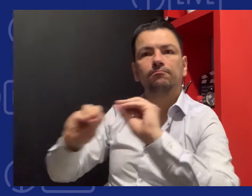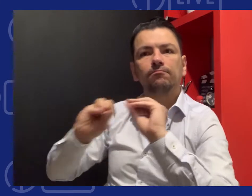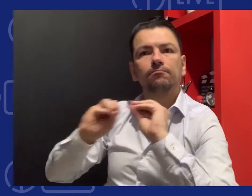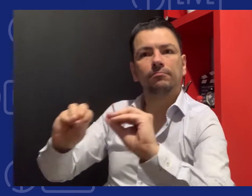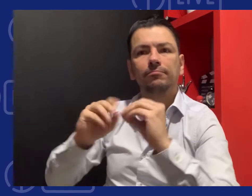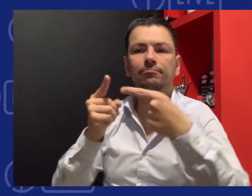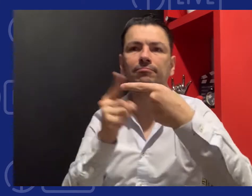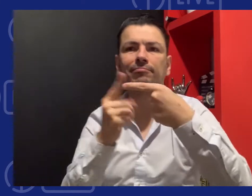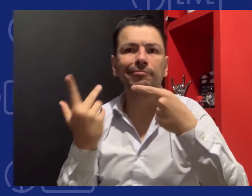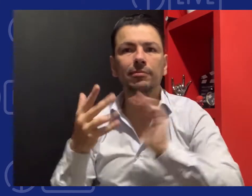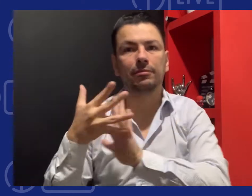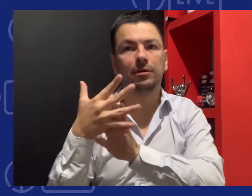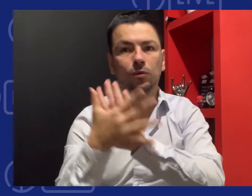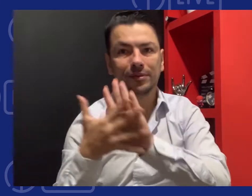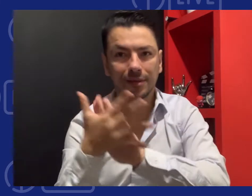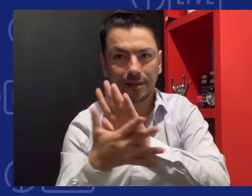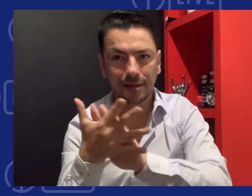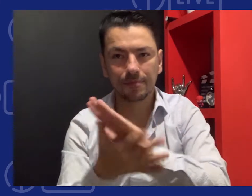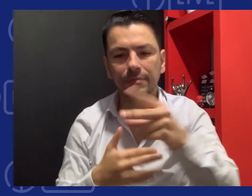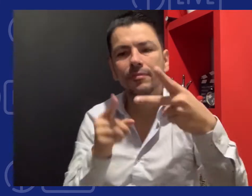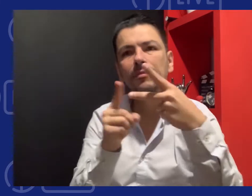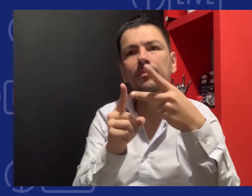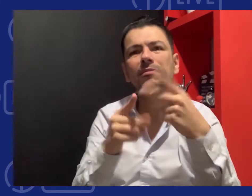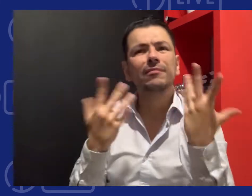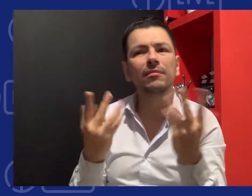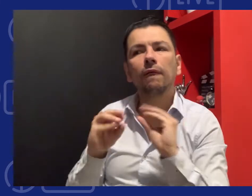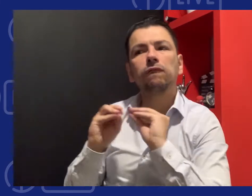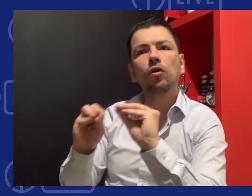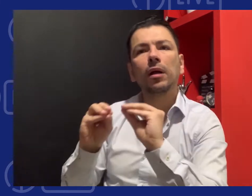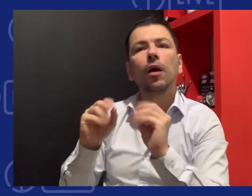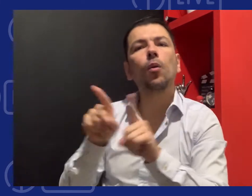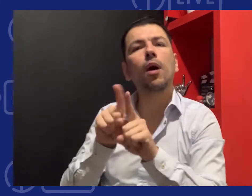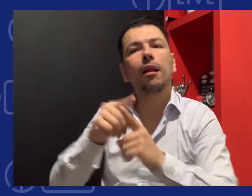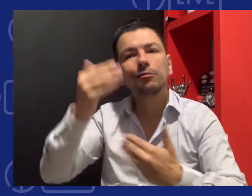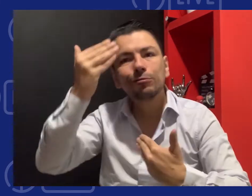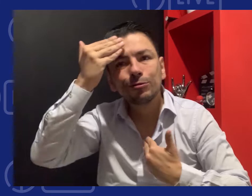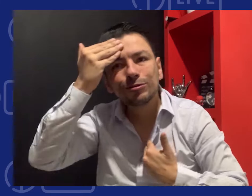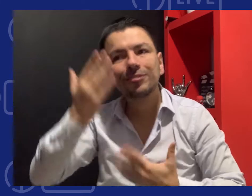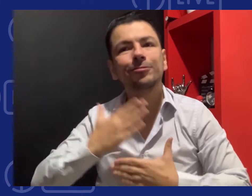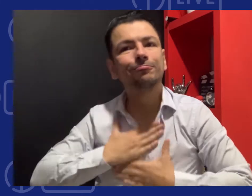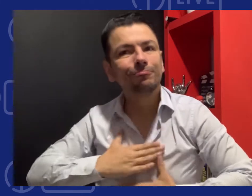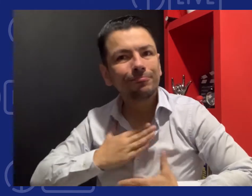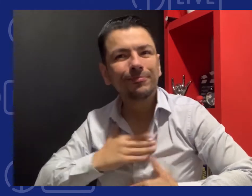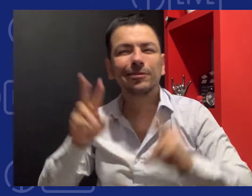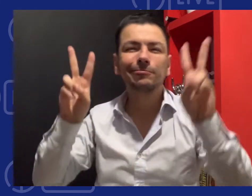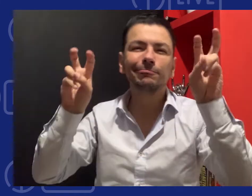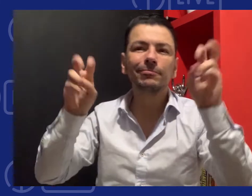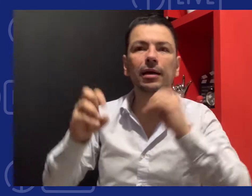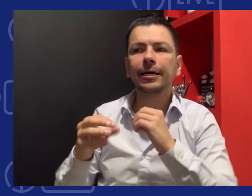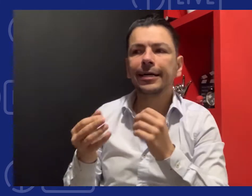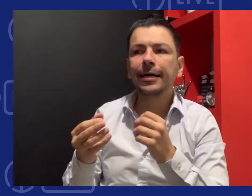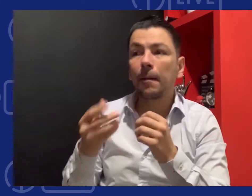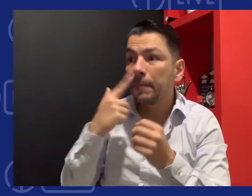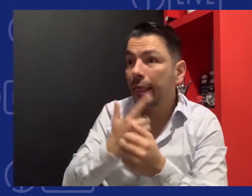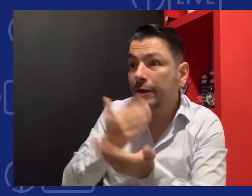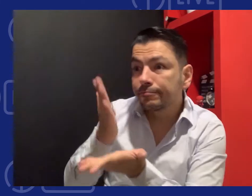encargada para que les dé recursos en la formación de lengua de señas. Que les dé recursos en la formación de toma de conciencia.